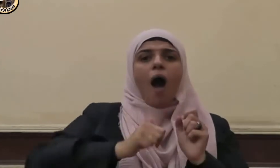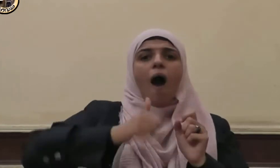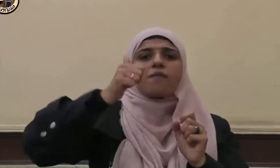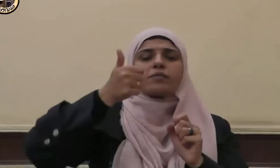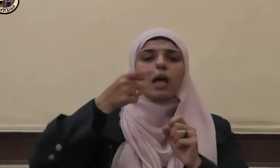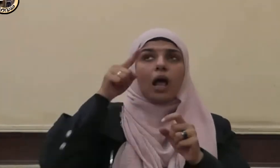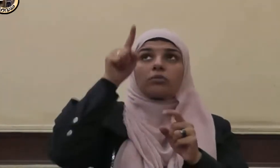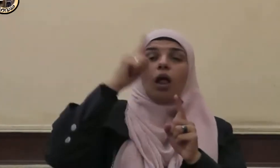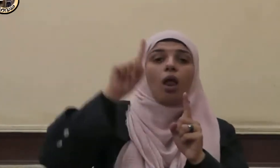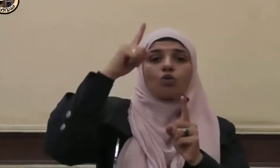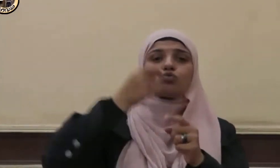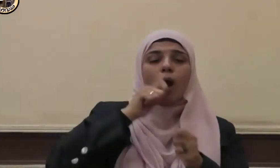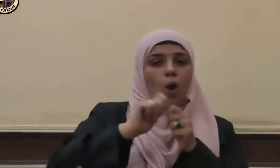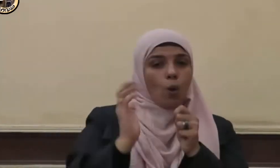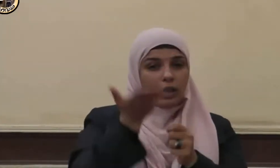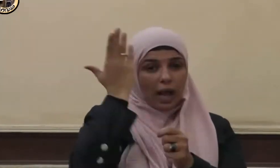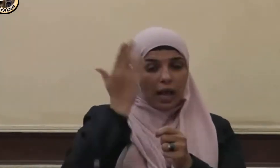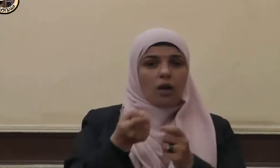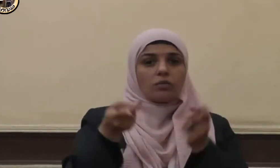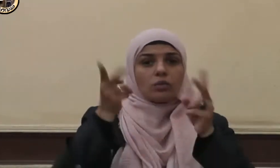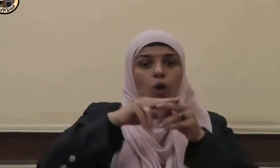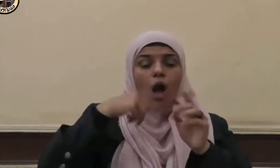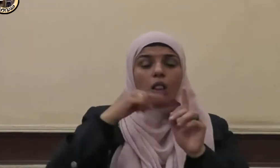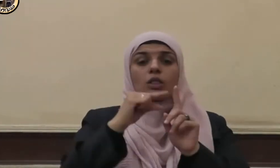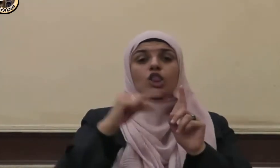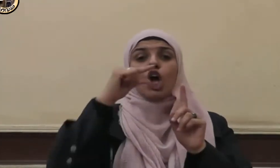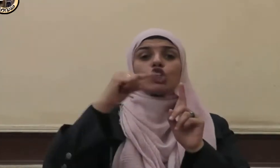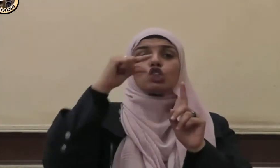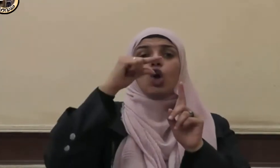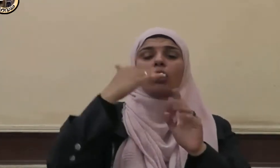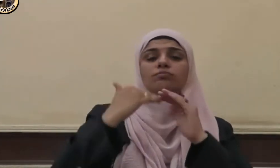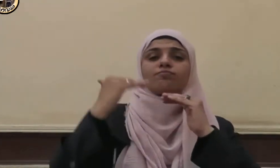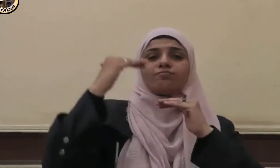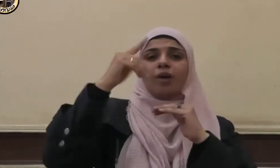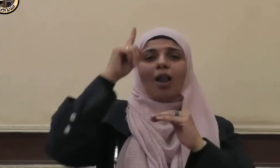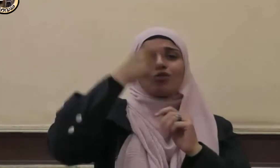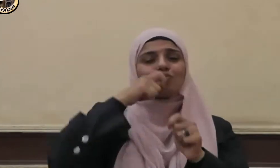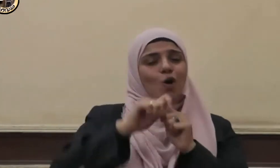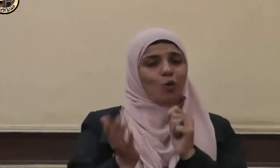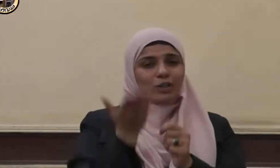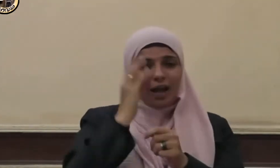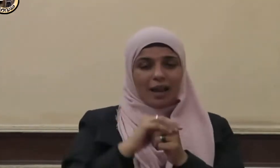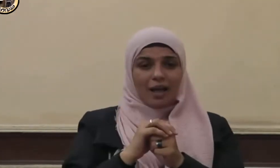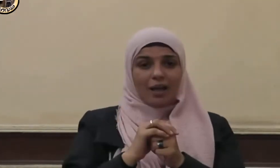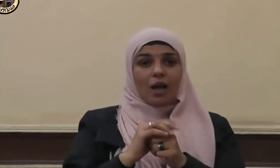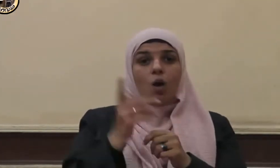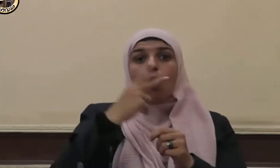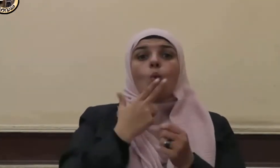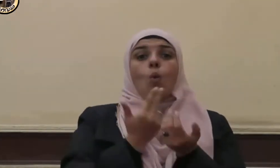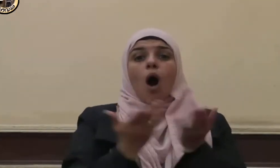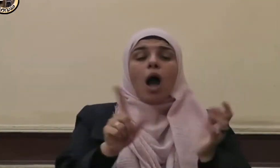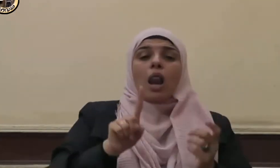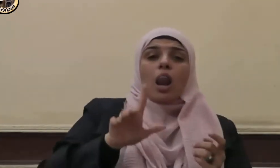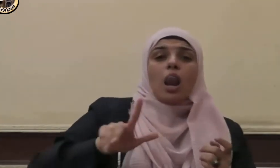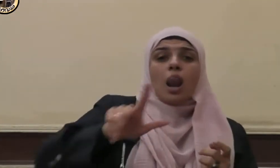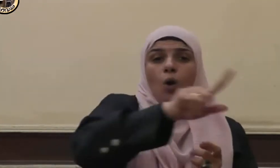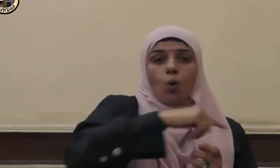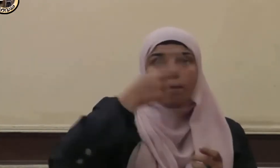نبيتكم وأدفعها في درجاتكم وخير لكم من إنفاق الذهب